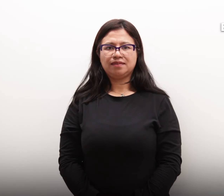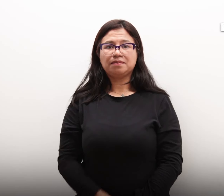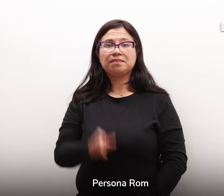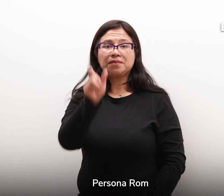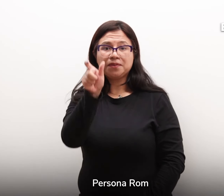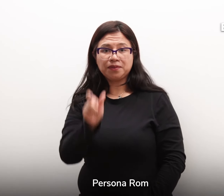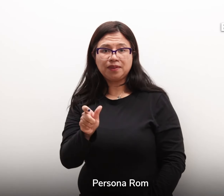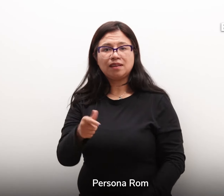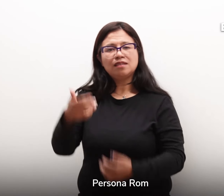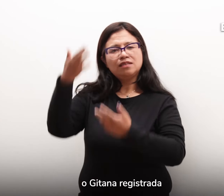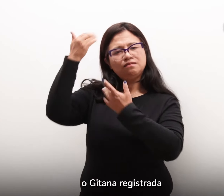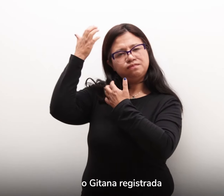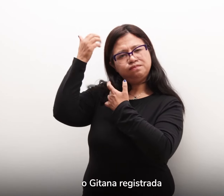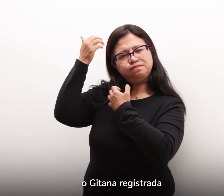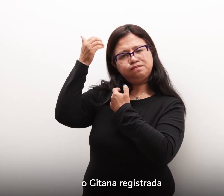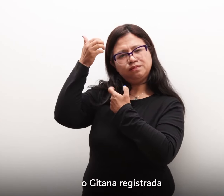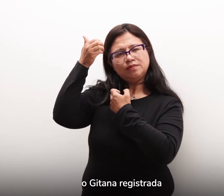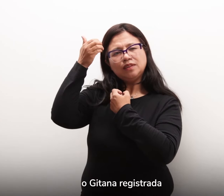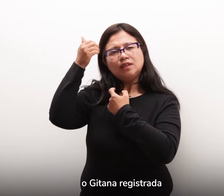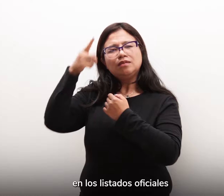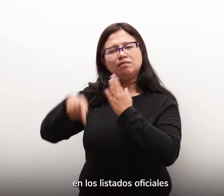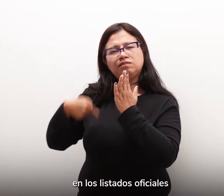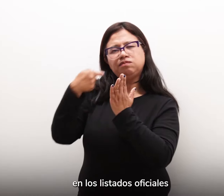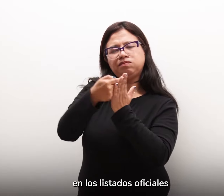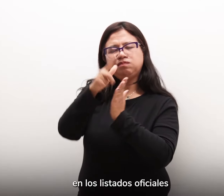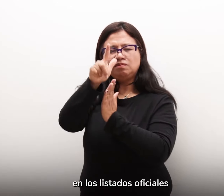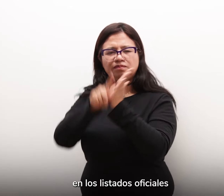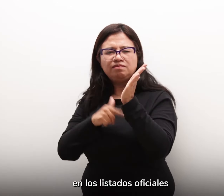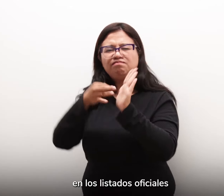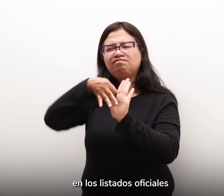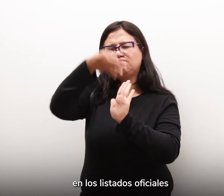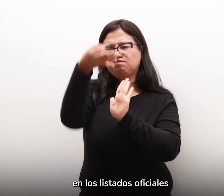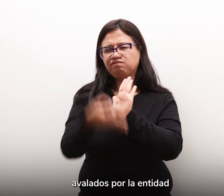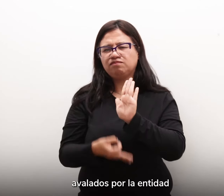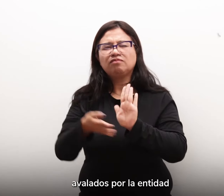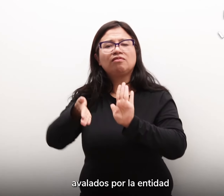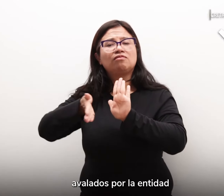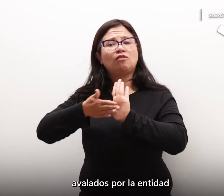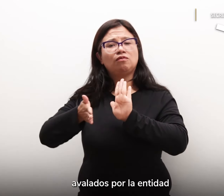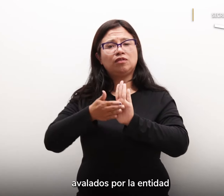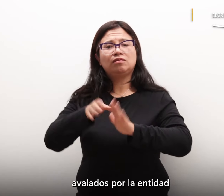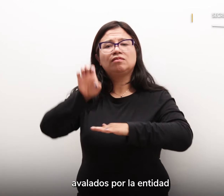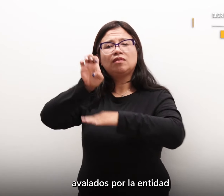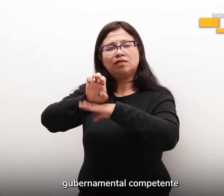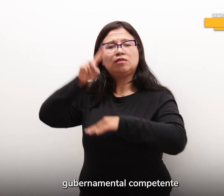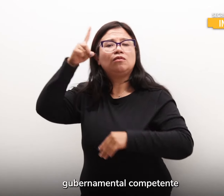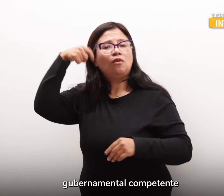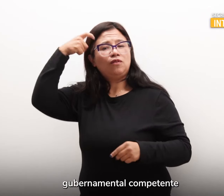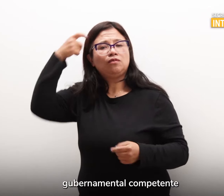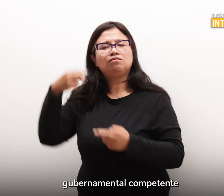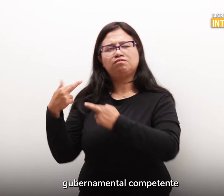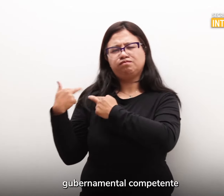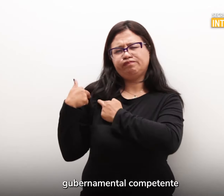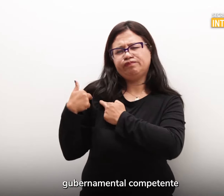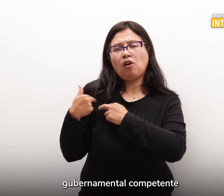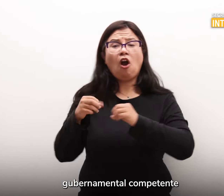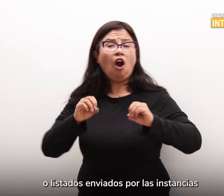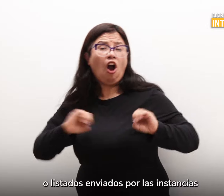Persona rom o gitana, registrada en los listados oficiales avalados por la entidad gubernamental competente o